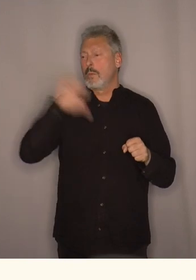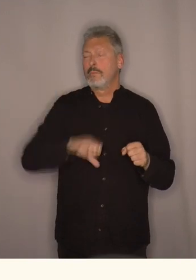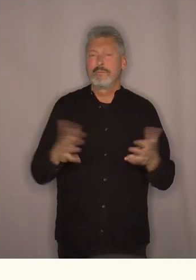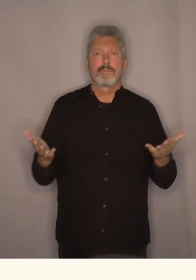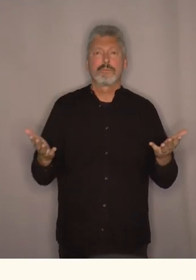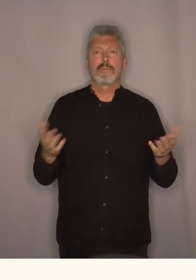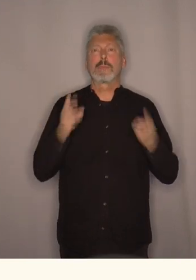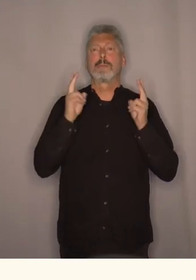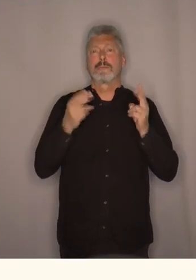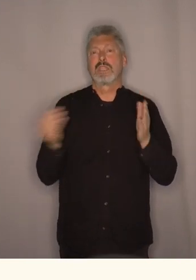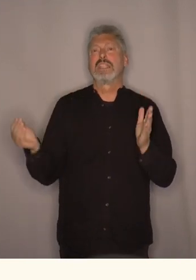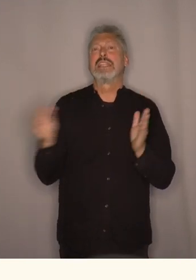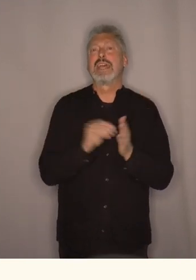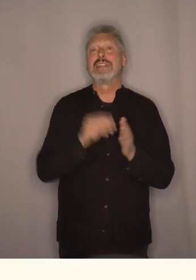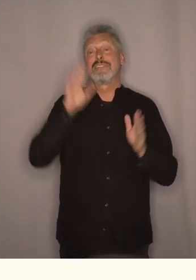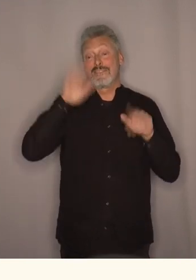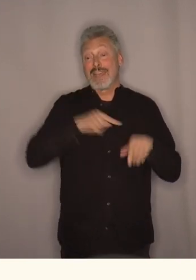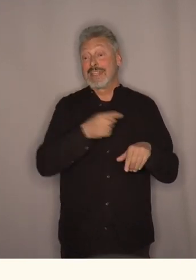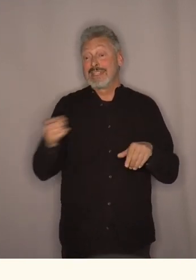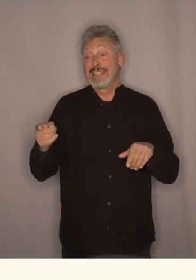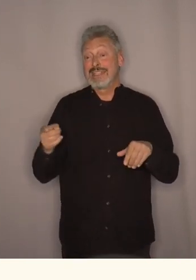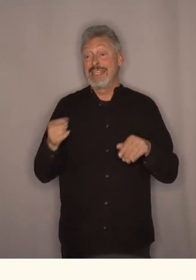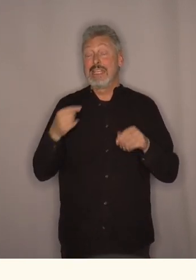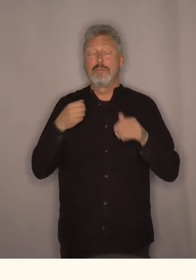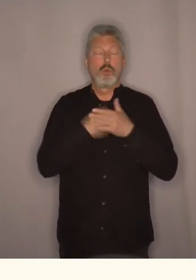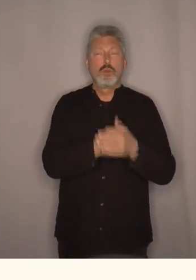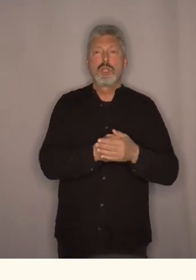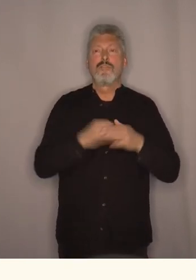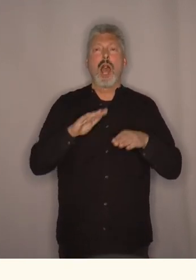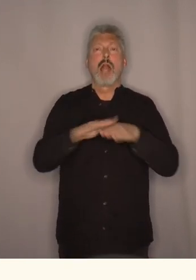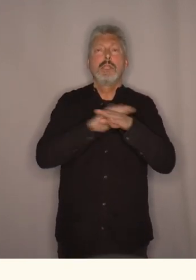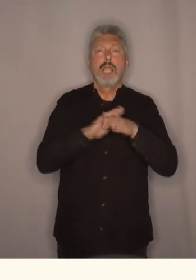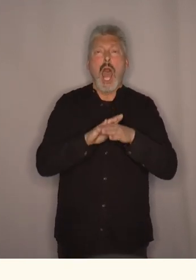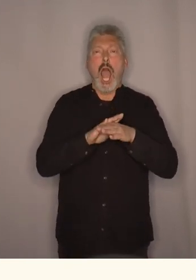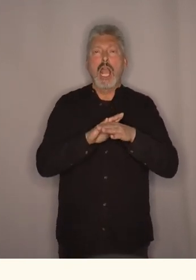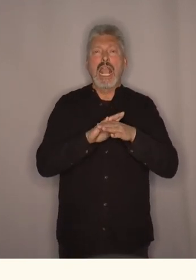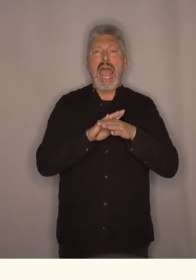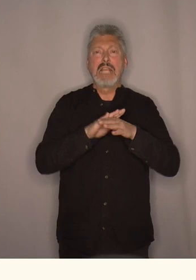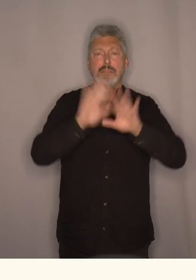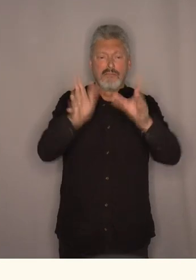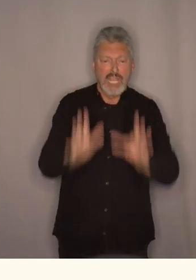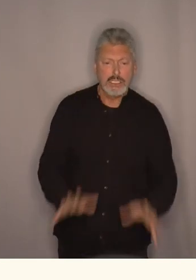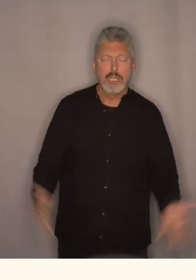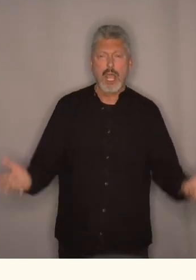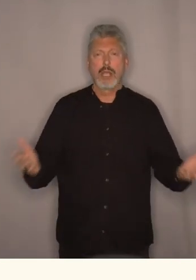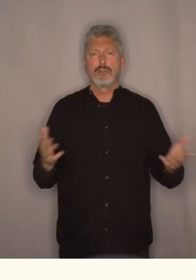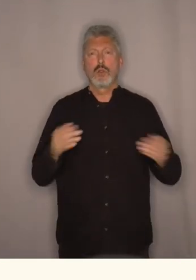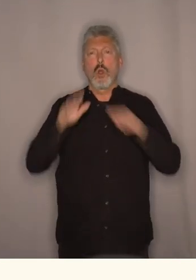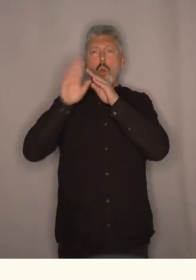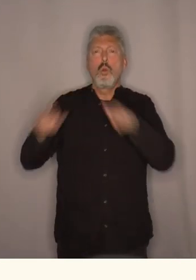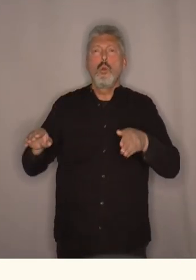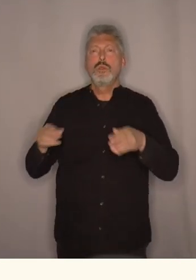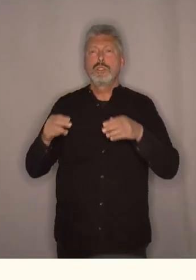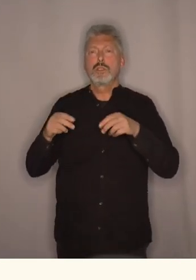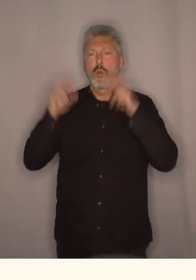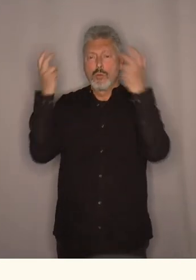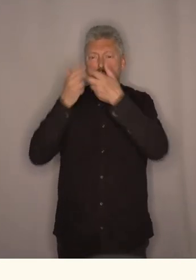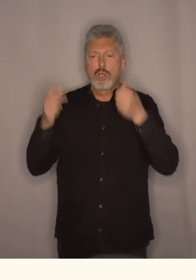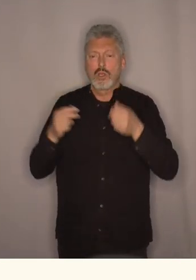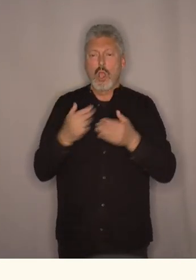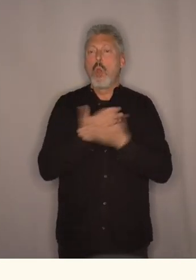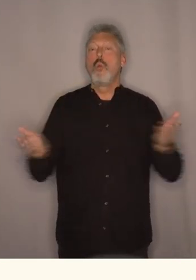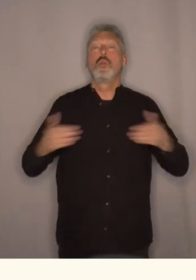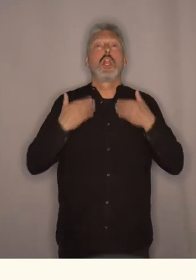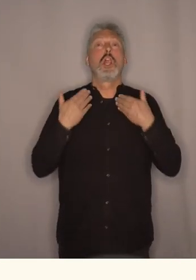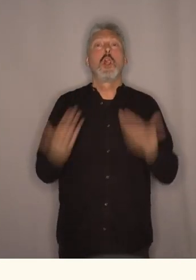I tillegg så vet vi at de har blitt utsatt for nakenvisitasjoner og husransakelser. Uten lovlig grunn. Som om de ikke hadde nok å